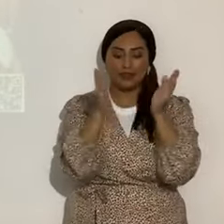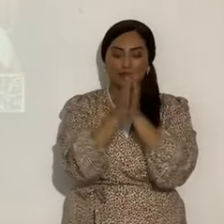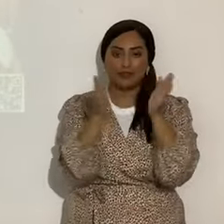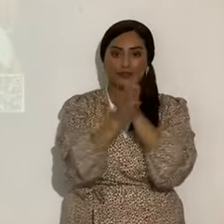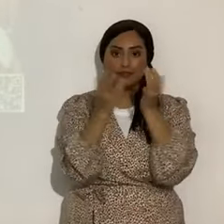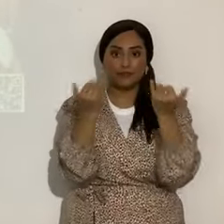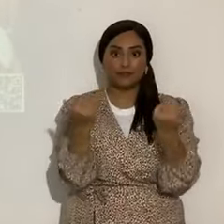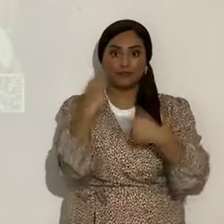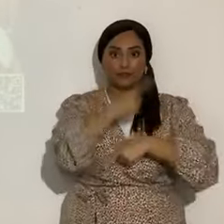Shabbat, vamos a bendecir,